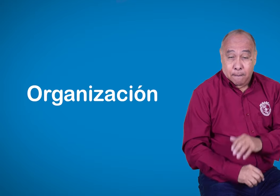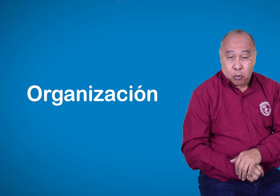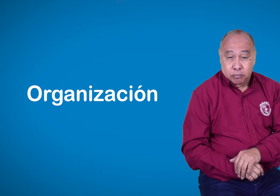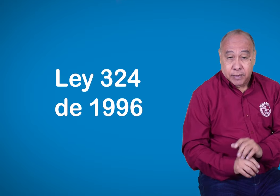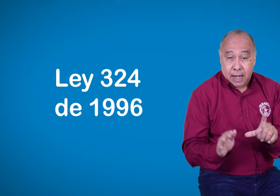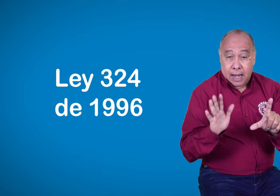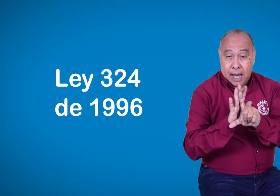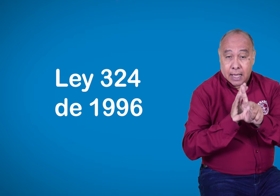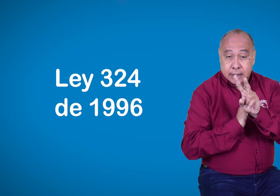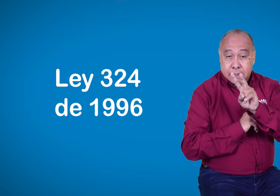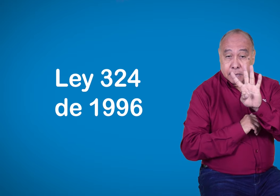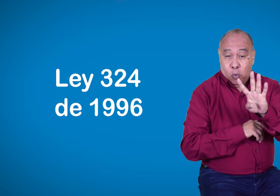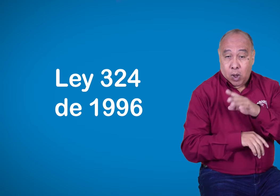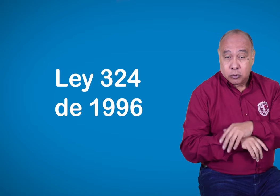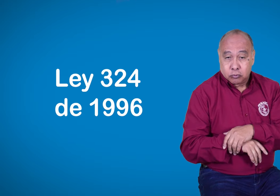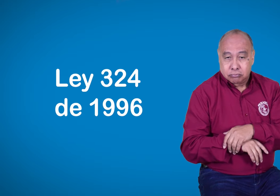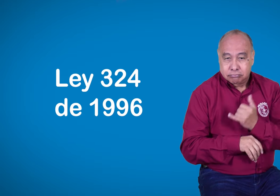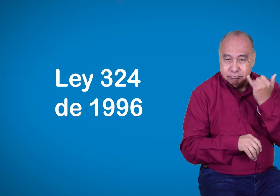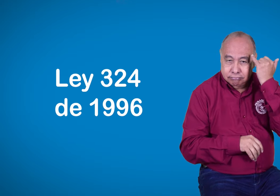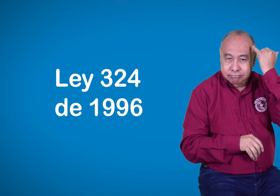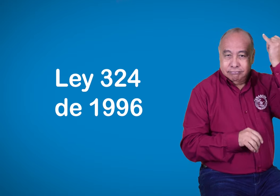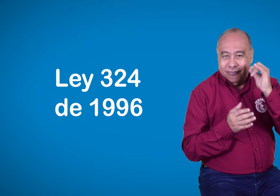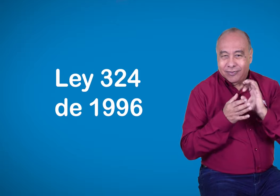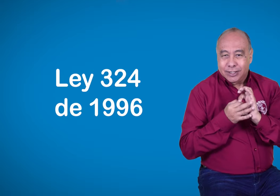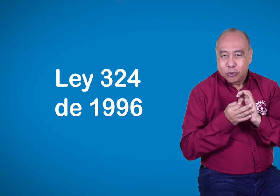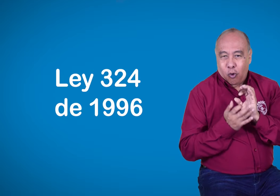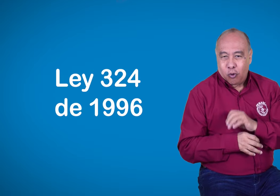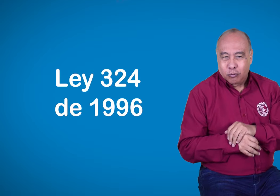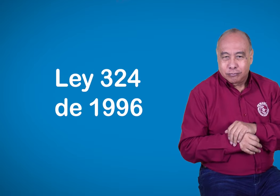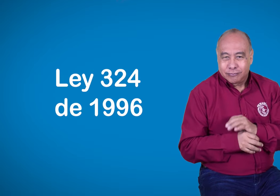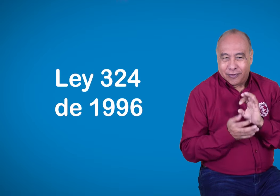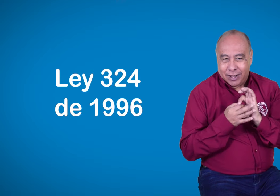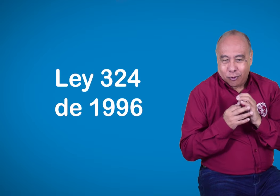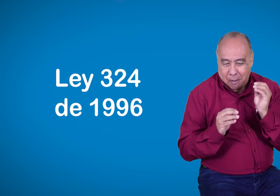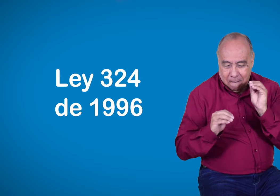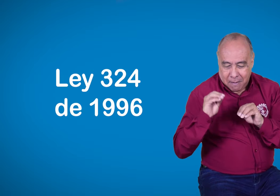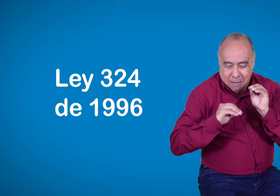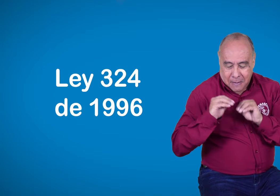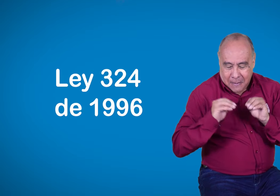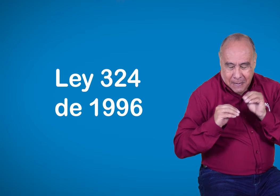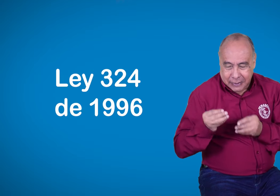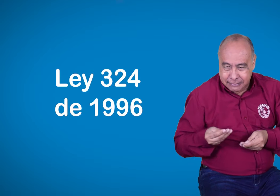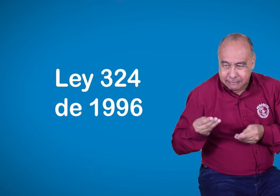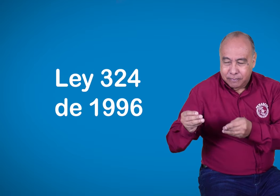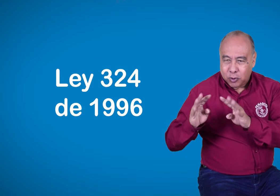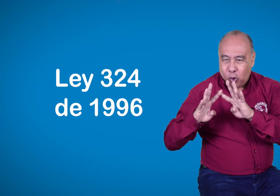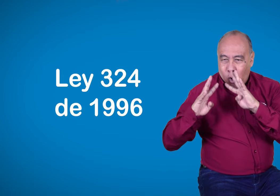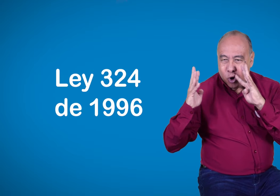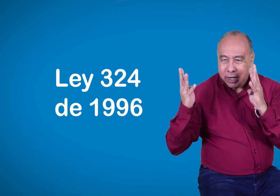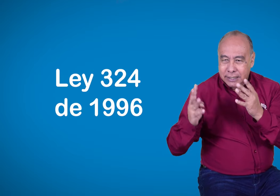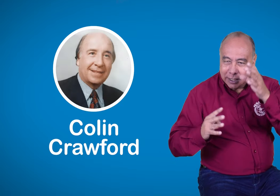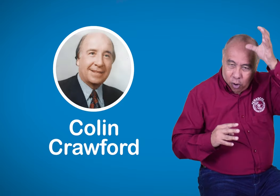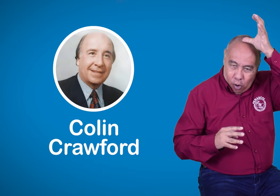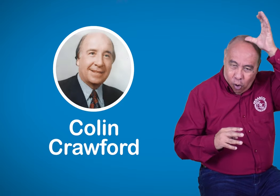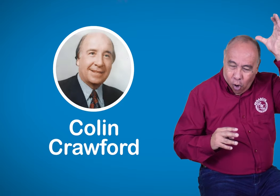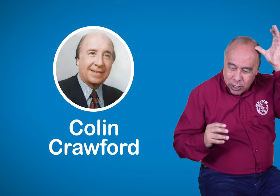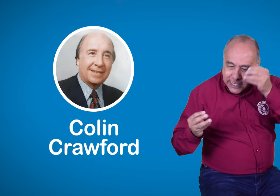diálogos para su construcción, y paso seguido su aprobación. Sucedió lo mismo con la Ley 982,